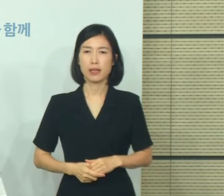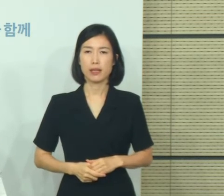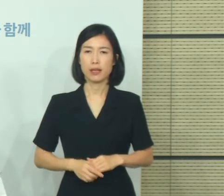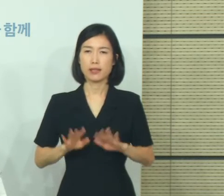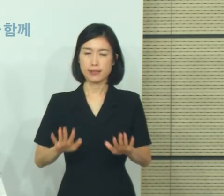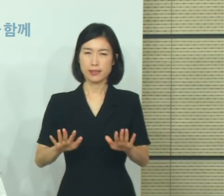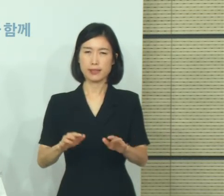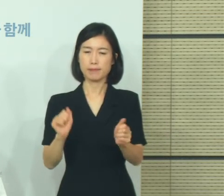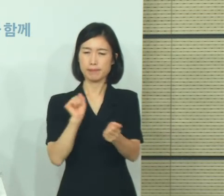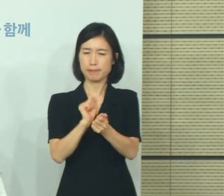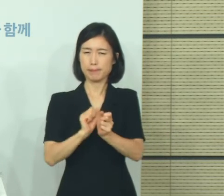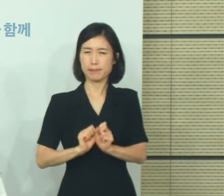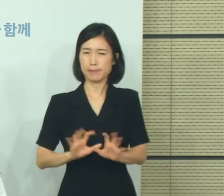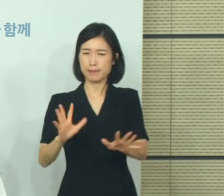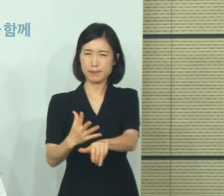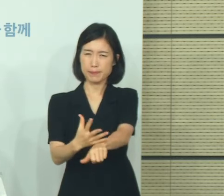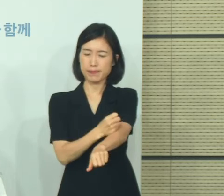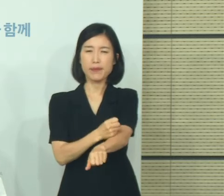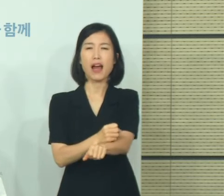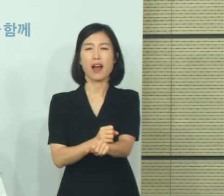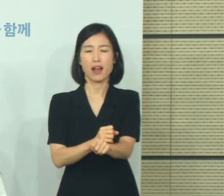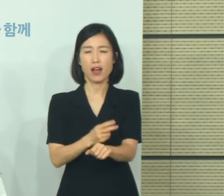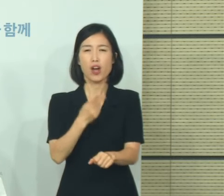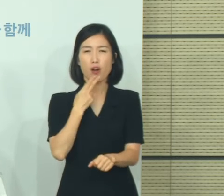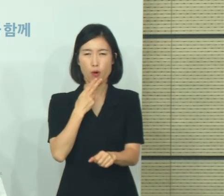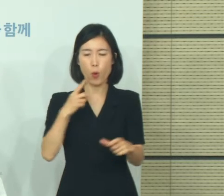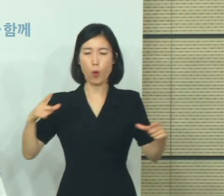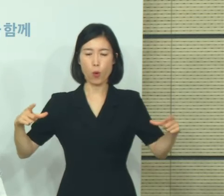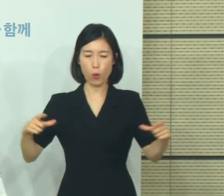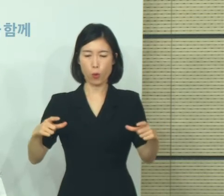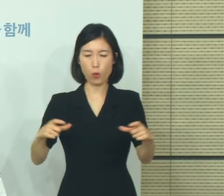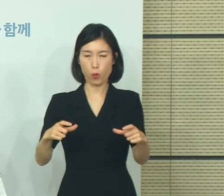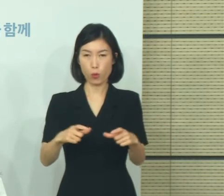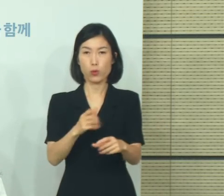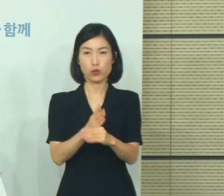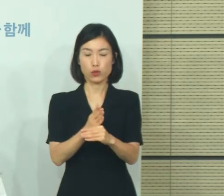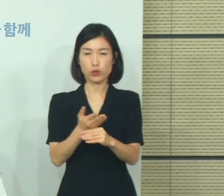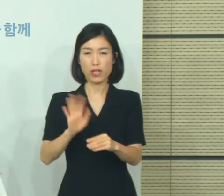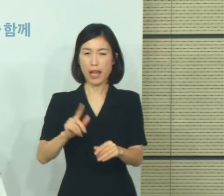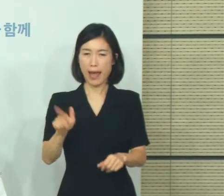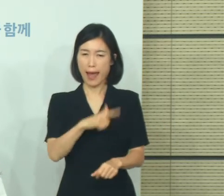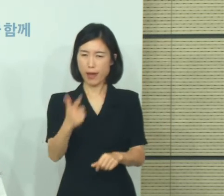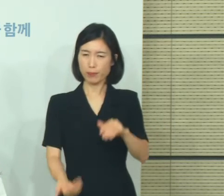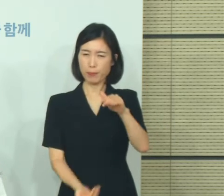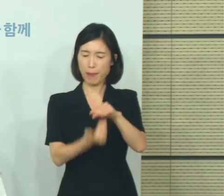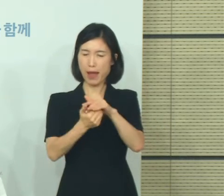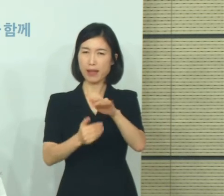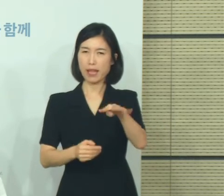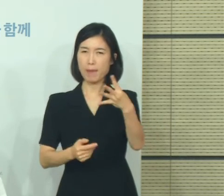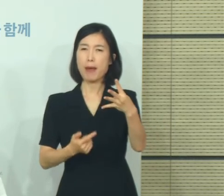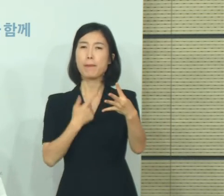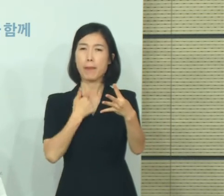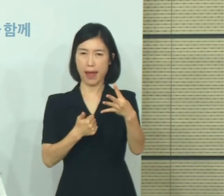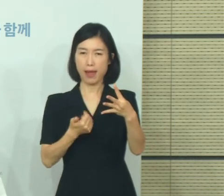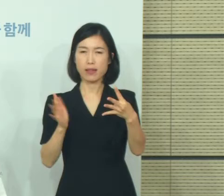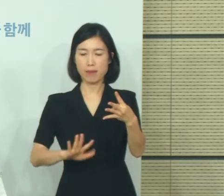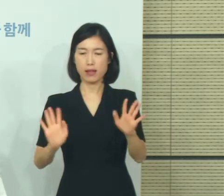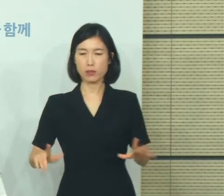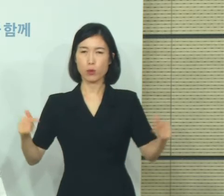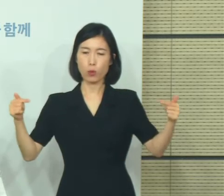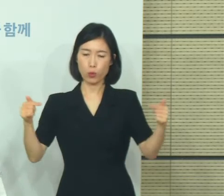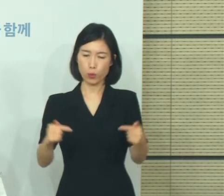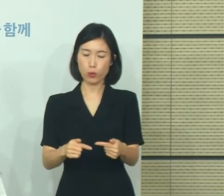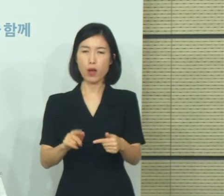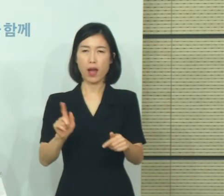급격한 유행 확산은 차단하였고 1일 400명대까지 증가했던 환자 수는 100명대